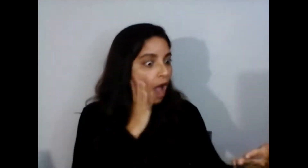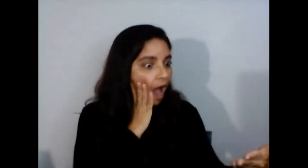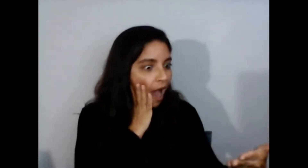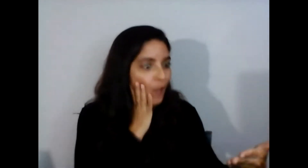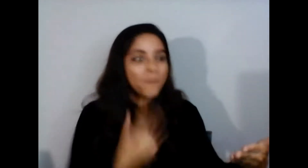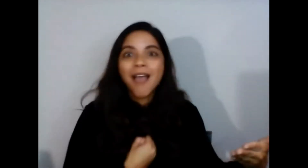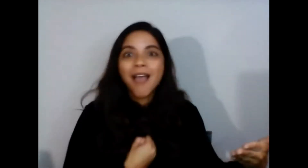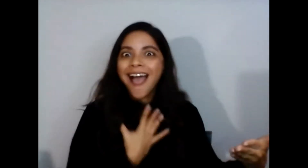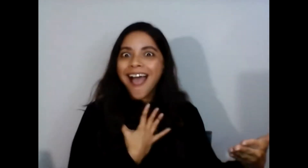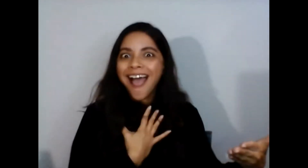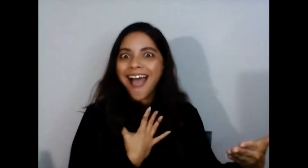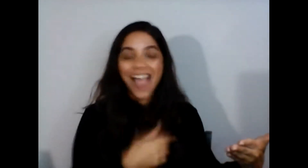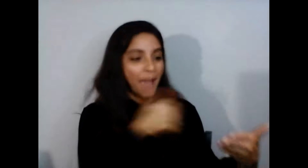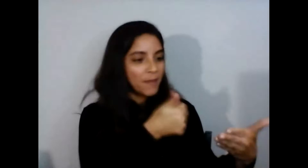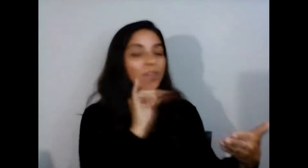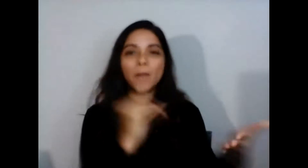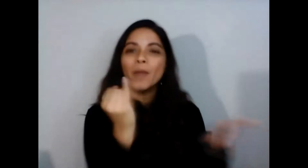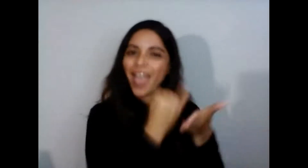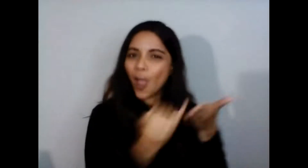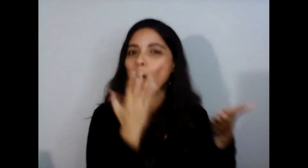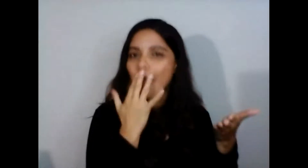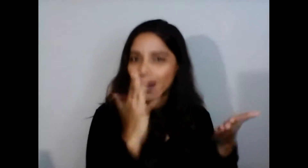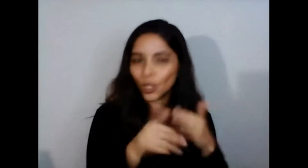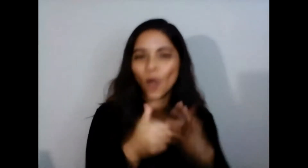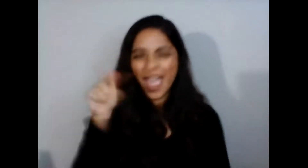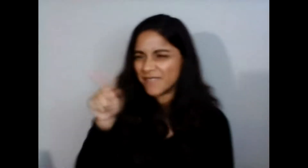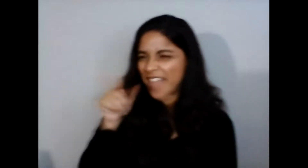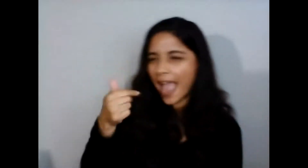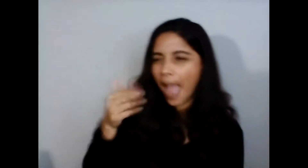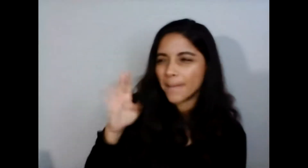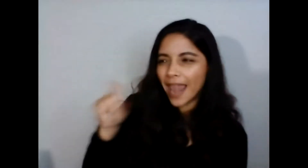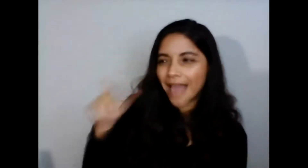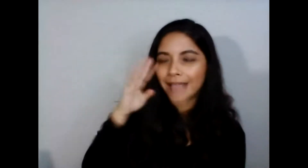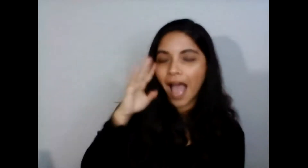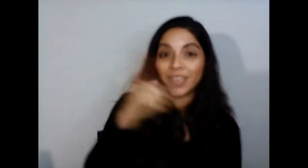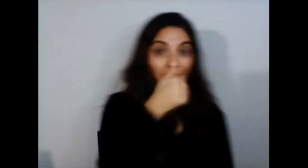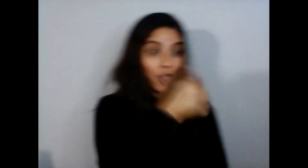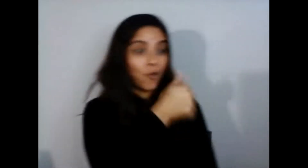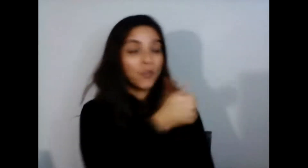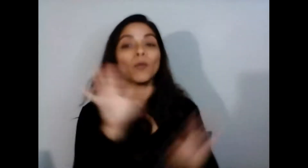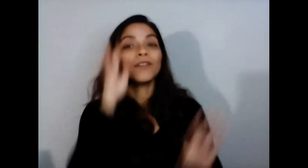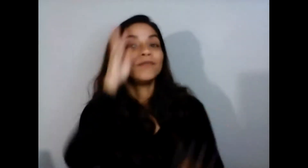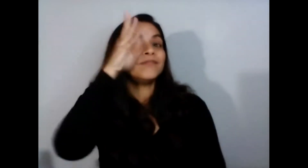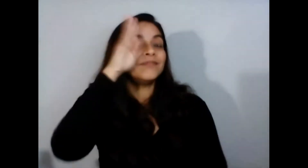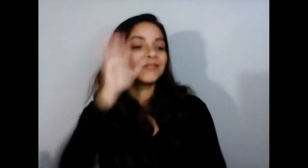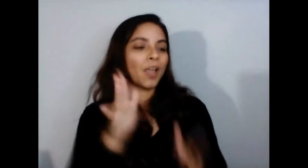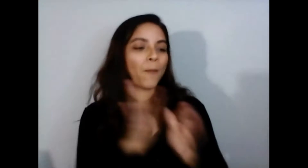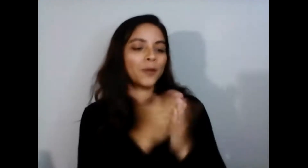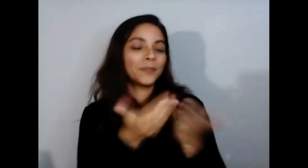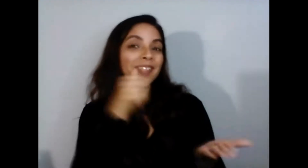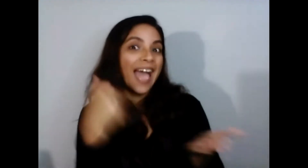gabriel afrabe porque yo hice un certamen de tarjetas hechas por ellos mi sorpresa fue que